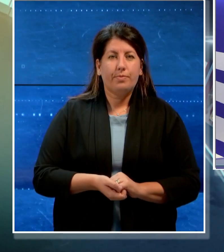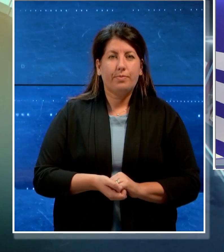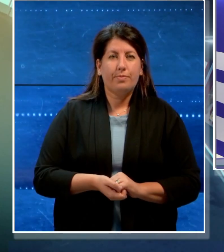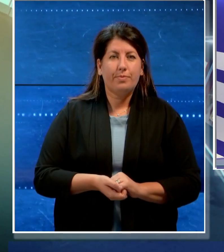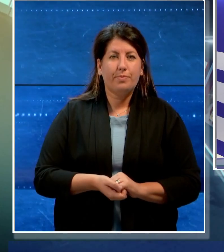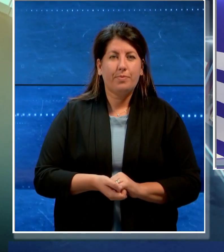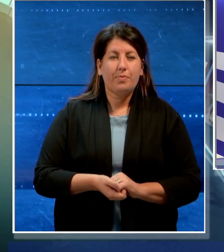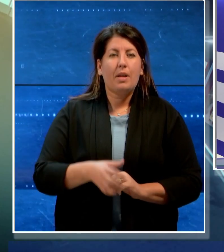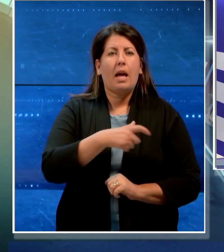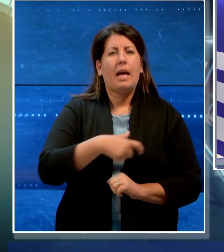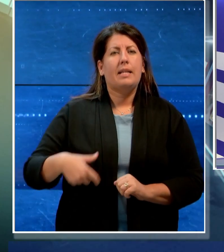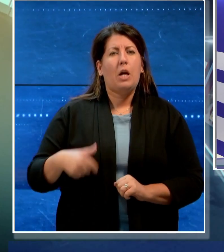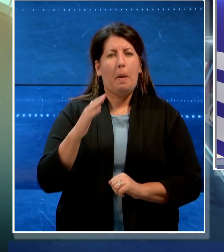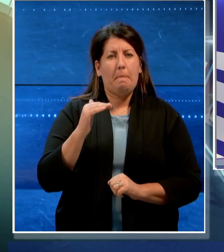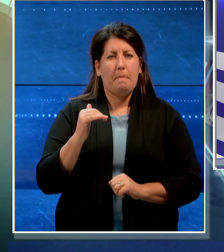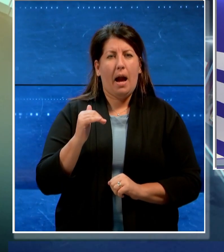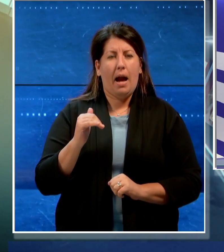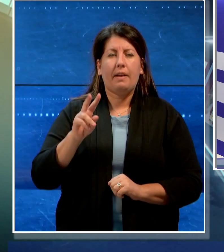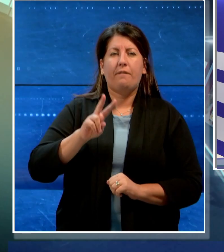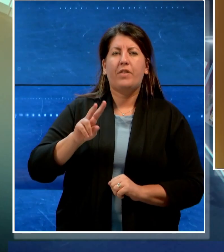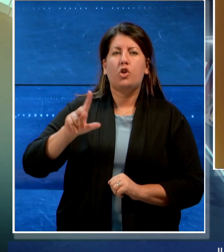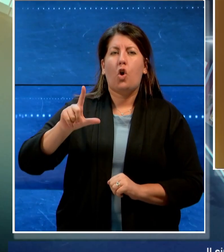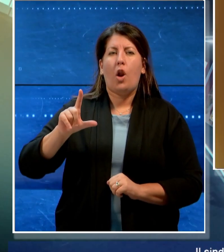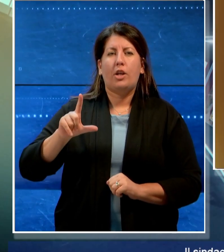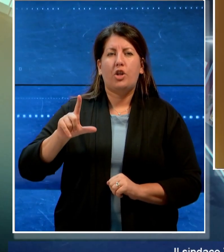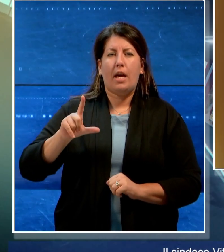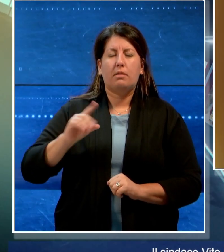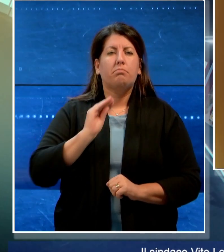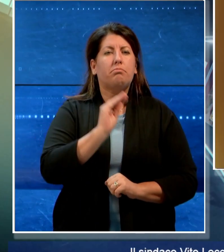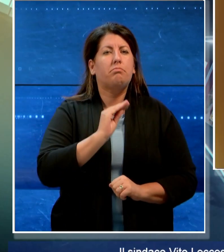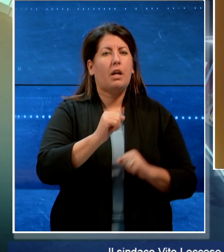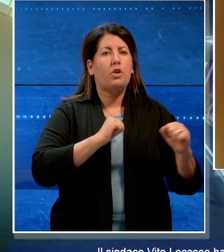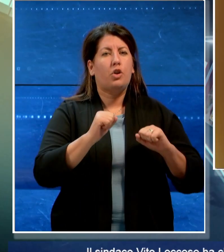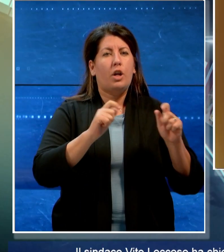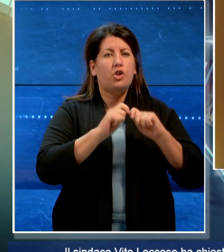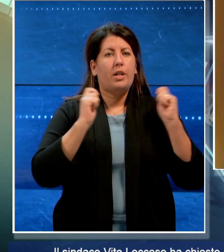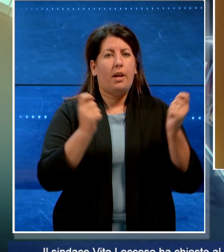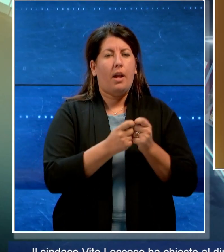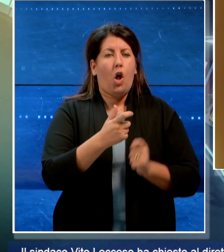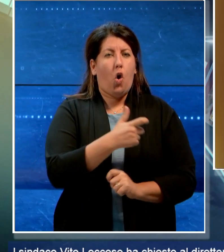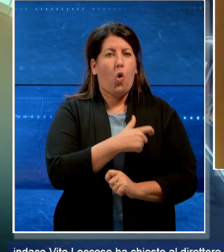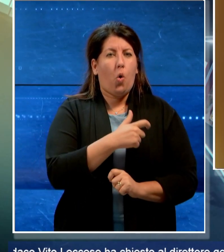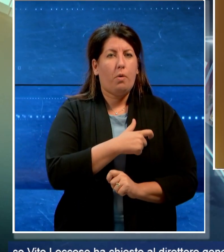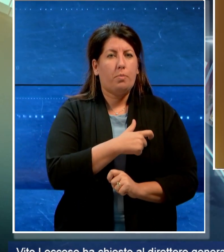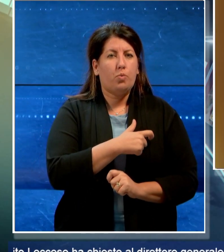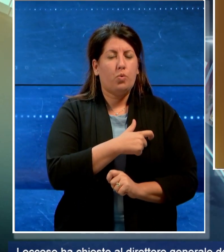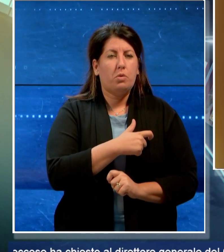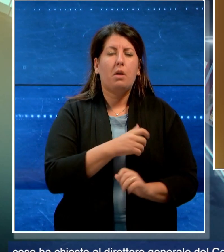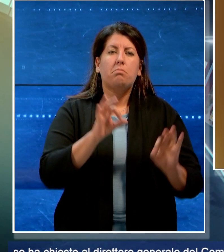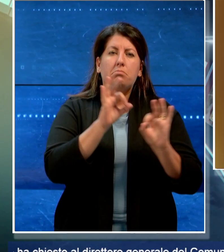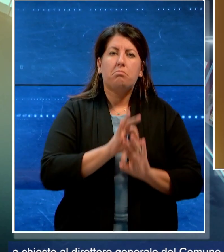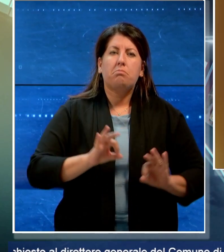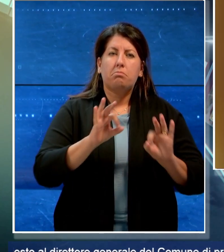Il sindaco di Bari Vito Leccese ha chiesto al direttore generale del comune di predisporre una